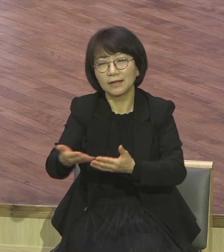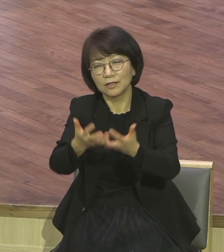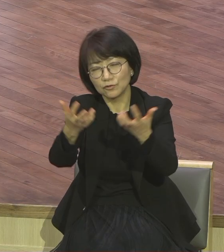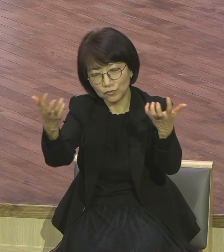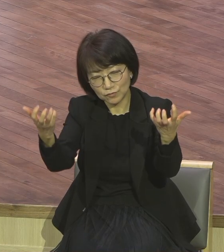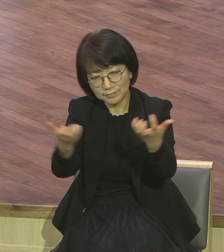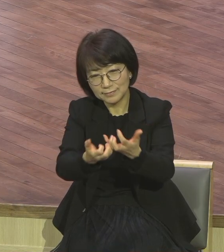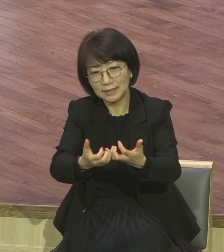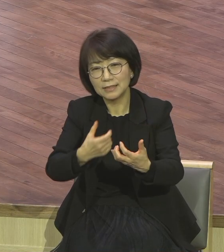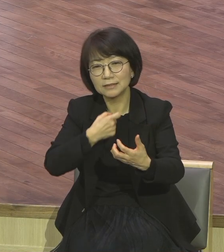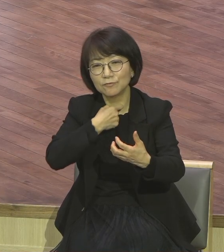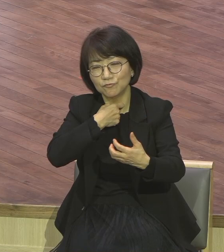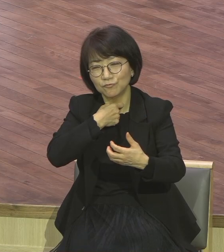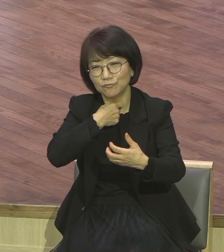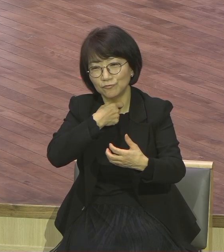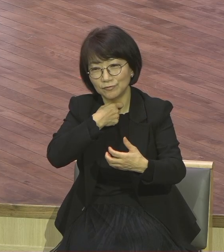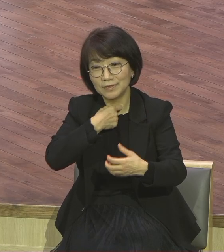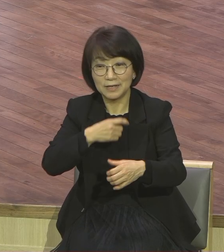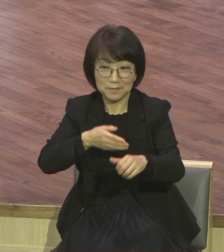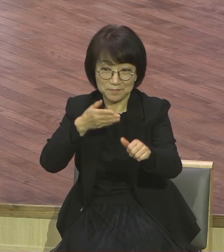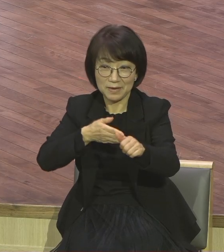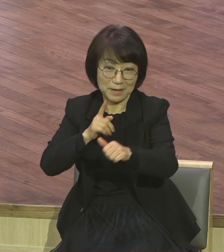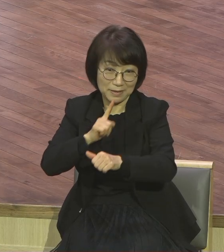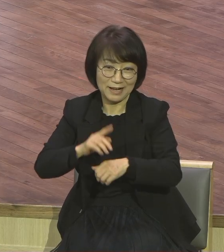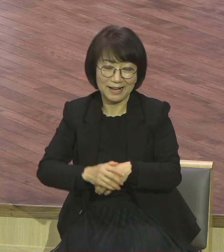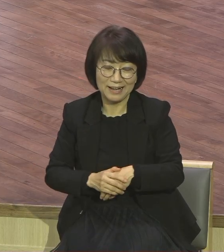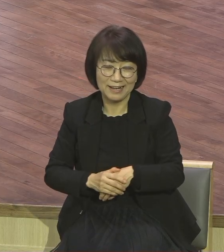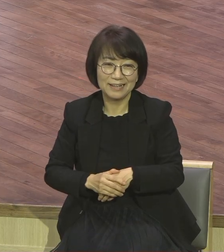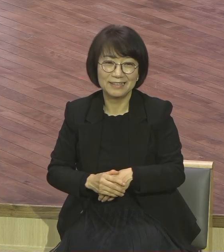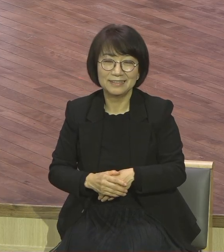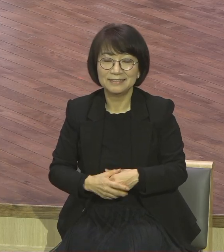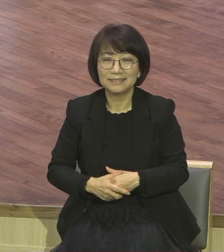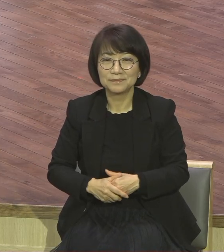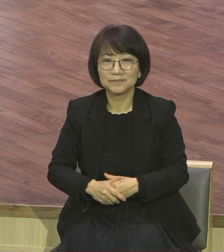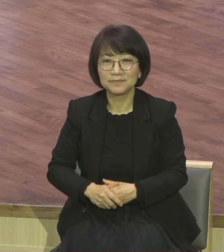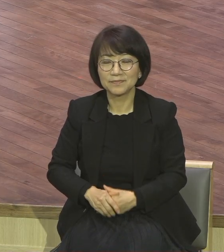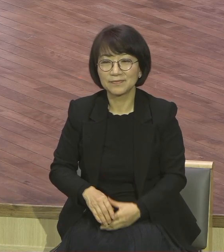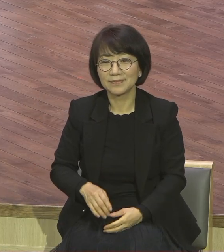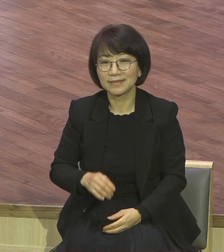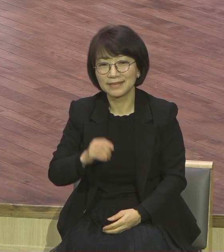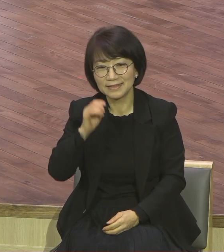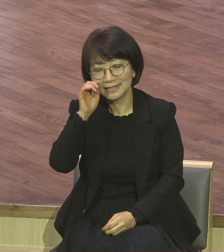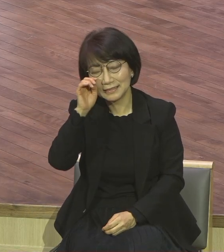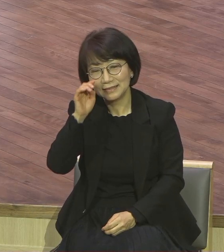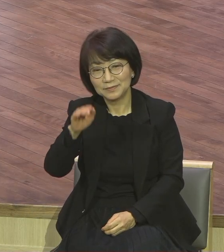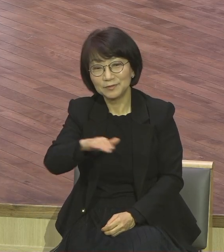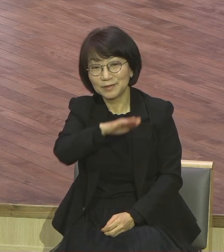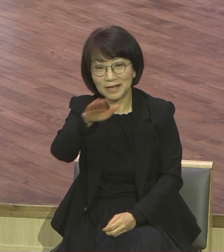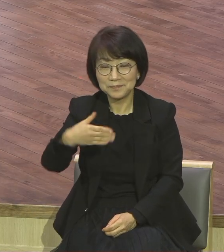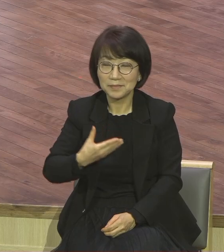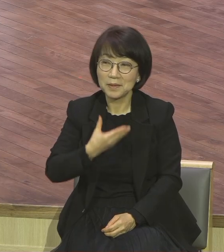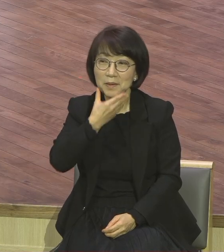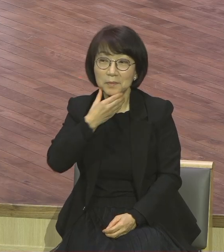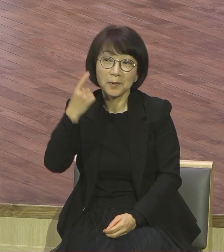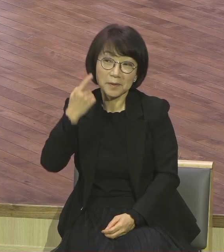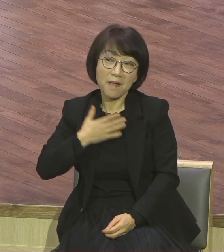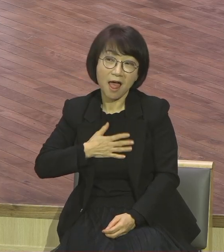우리가 보검보검 하면서요 다 아는 것처럼 그렇게 생각 하늘 수 있는데